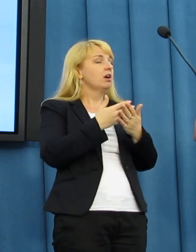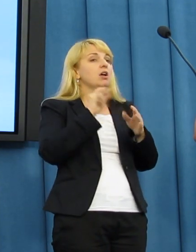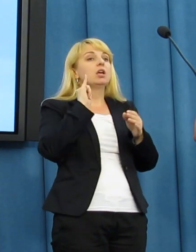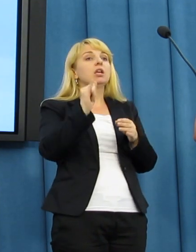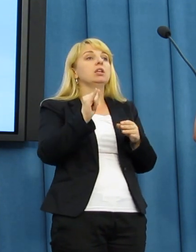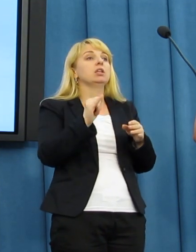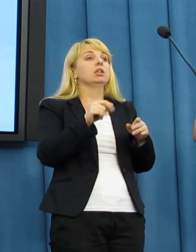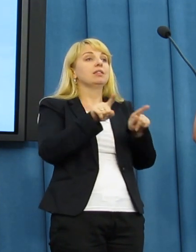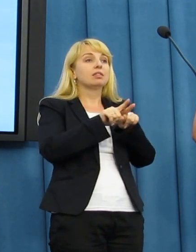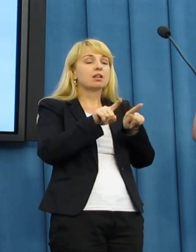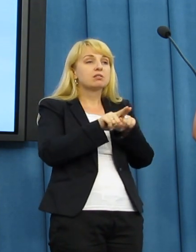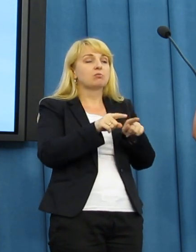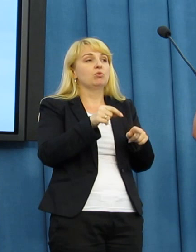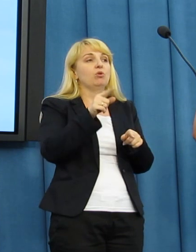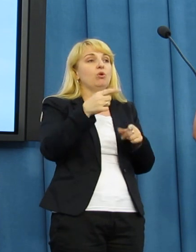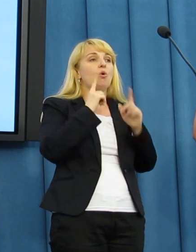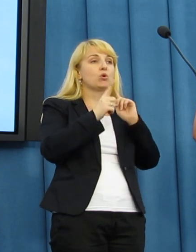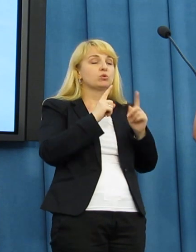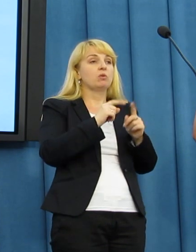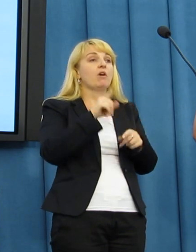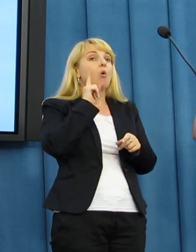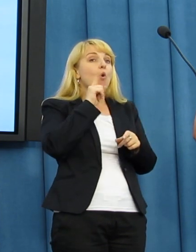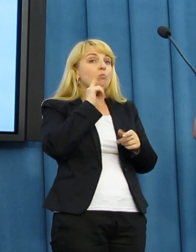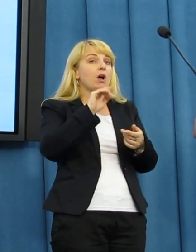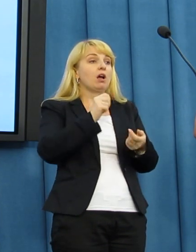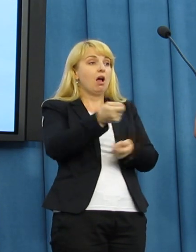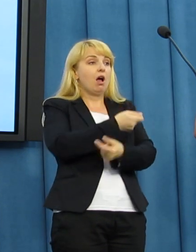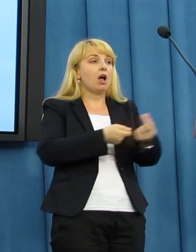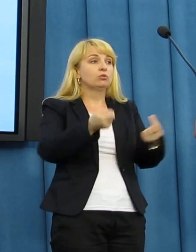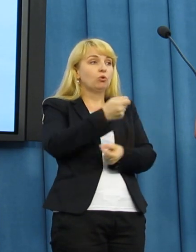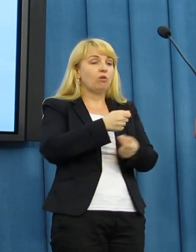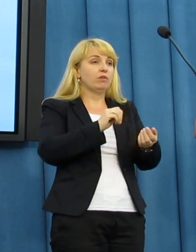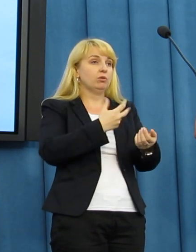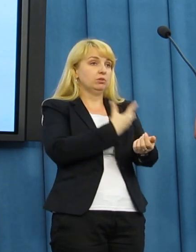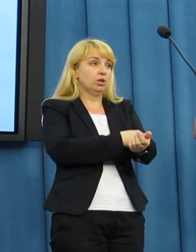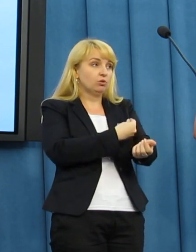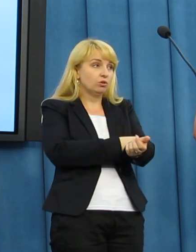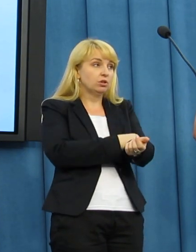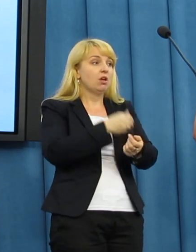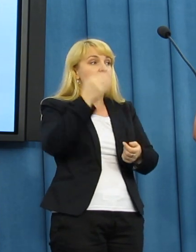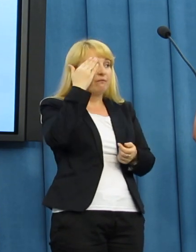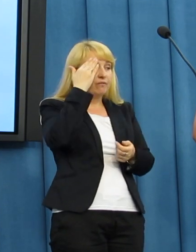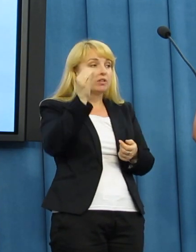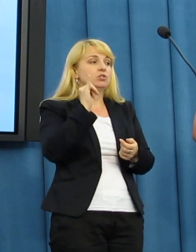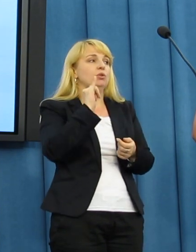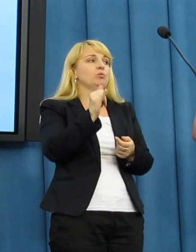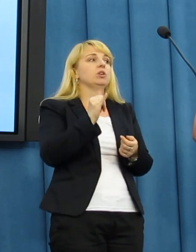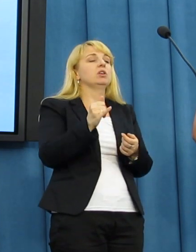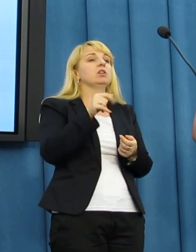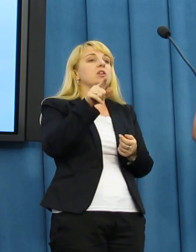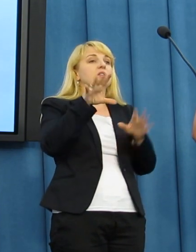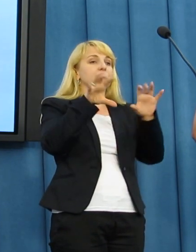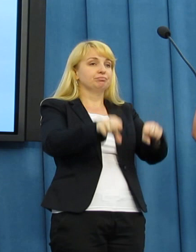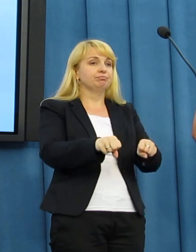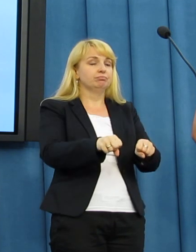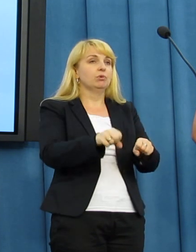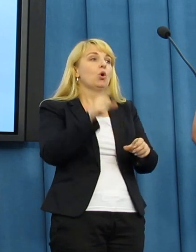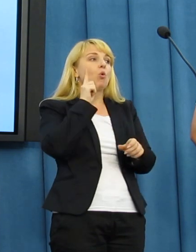obciążył, został zatrzymywany, jego koledzy się o tym dowiedzieli, pobili Rafała, Rafał musiał zmienić szkołę w tym momencie,